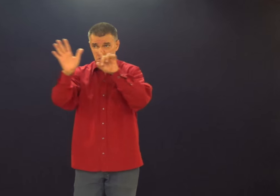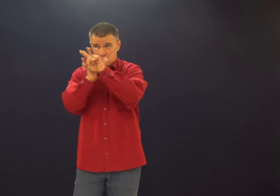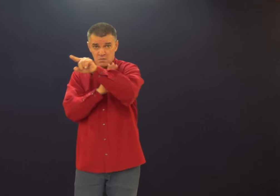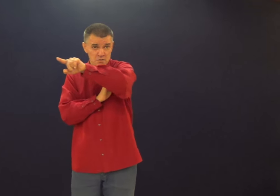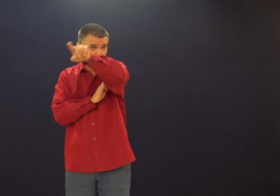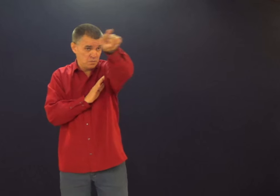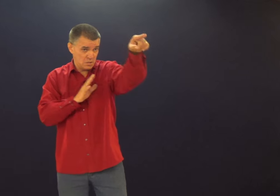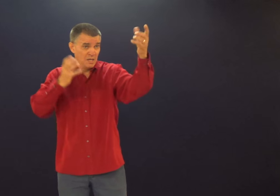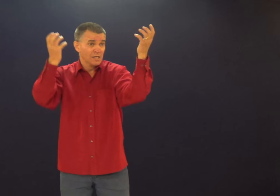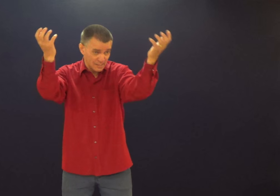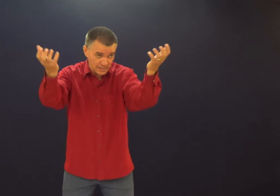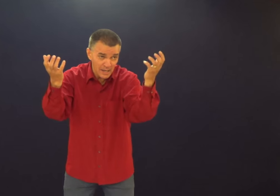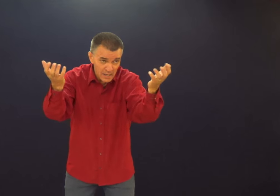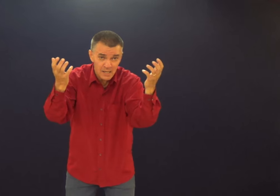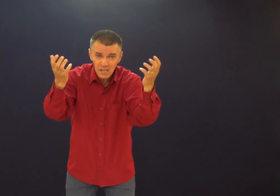Olha só, quero fazer uma pergunta.